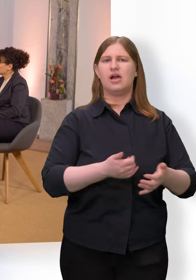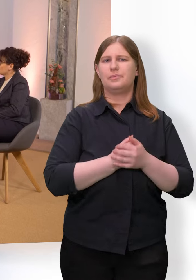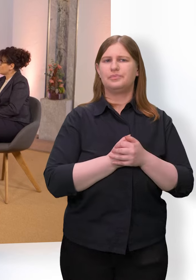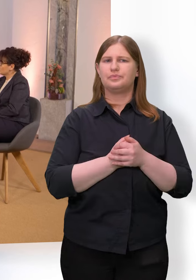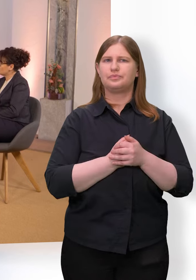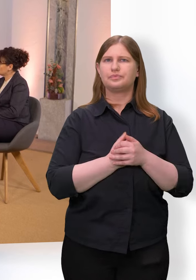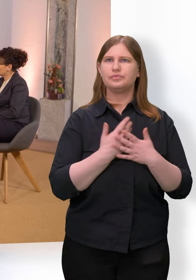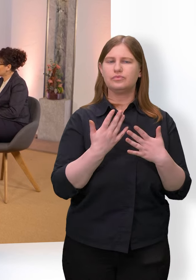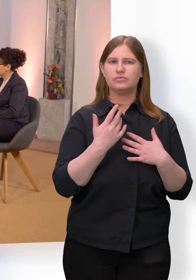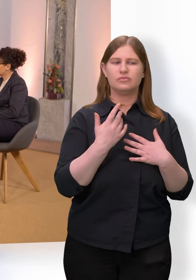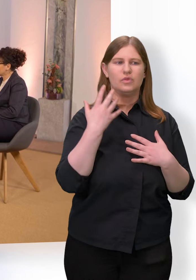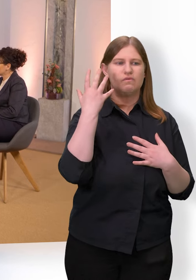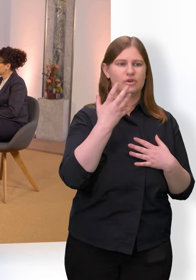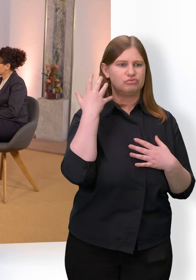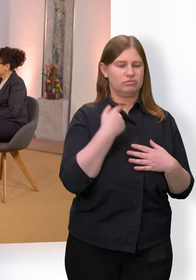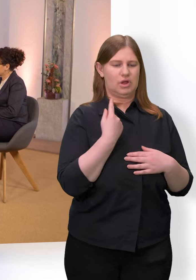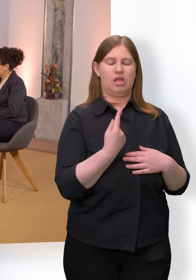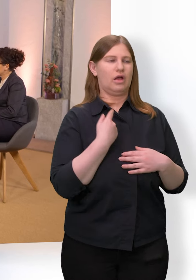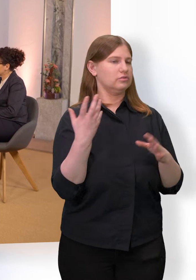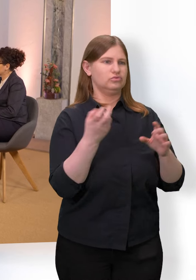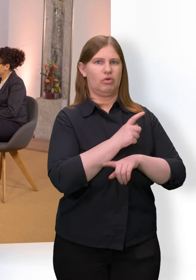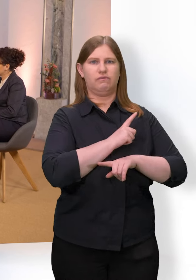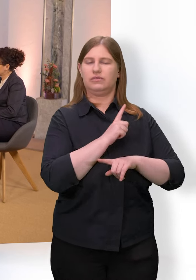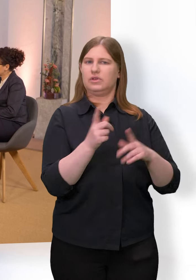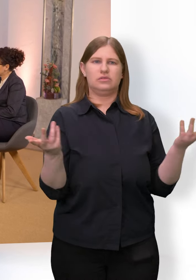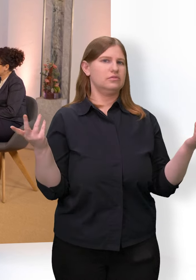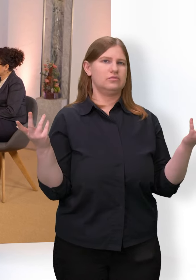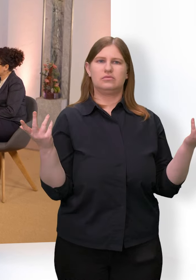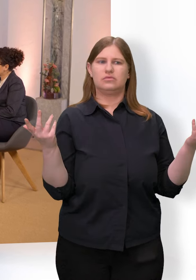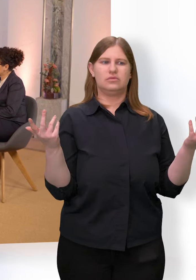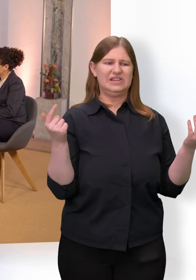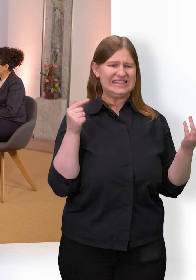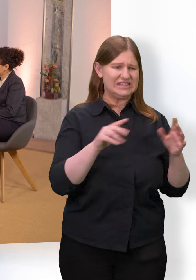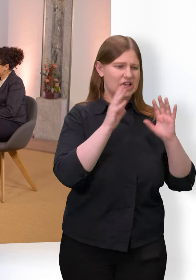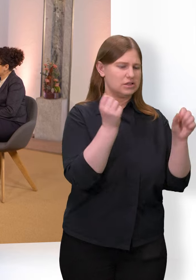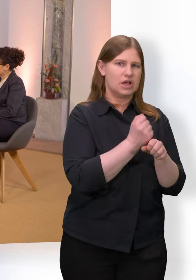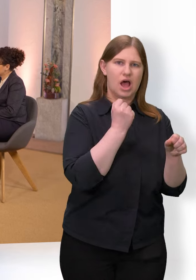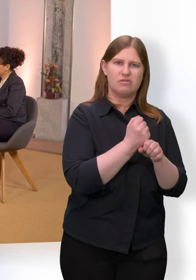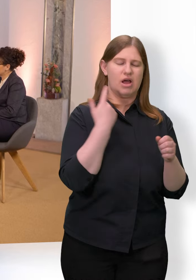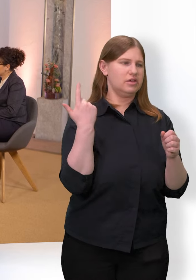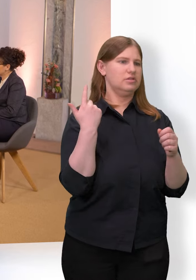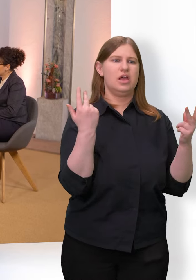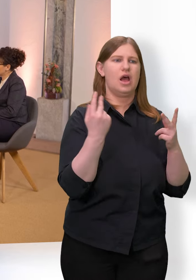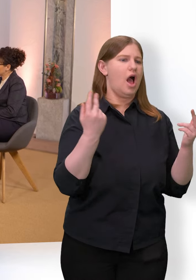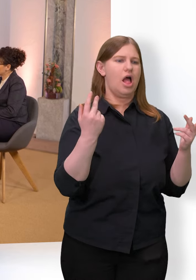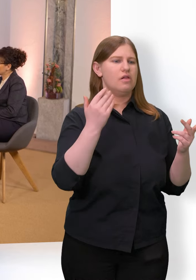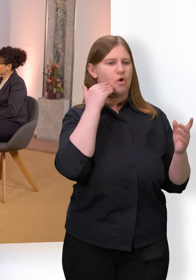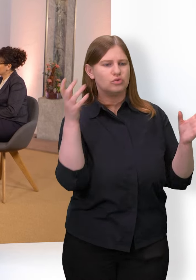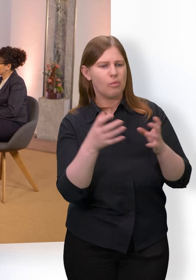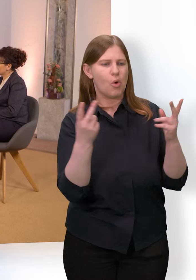also wenn man da alleine wäre, könnte man das nicht machen. Ich glaube, diese ganze Arbeit, und zwar auf alle Ebenen, sei es jetzt in der Wohngruppe oder in Tagesgruppe,